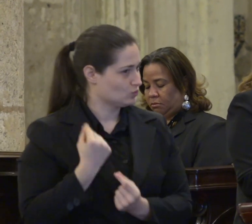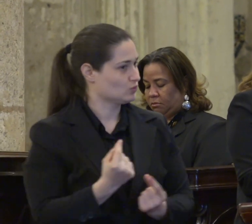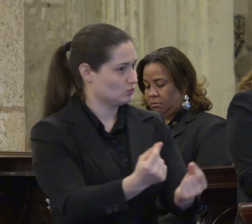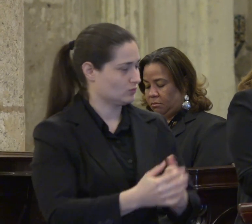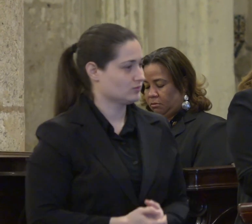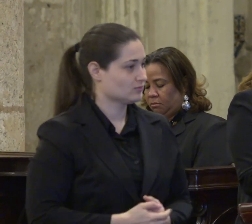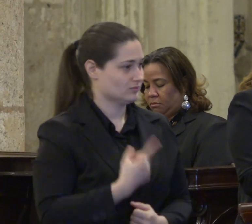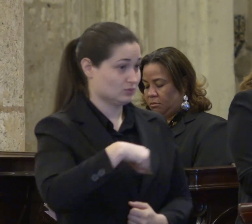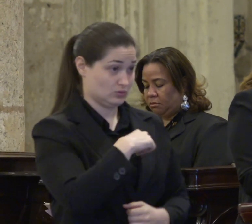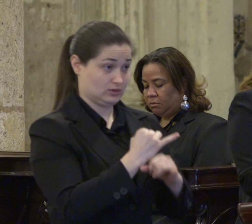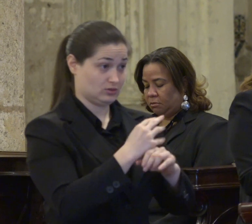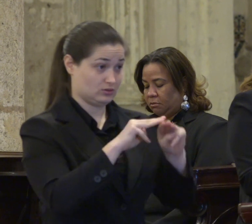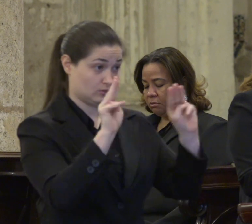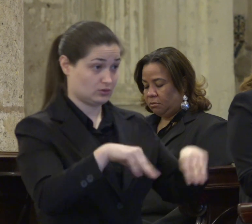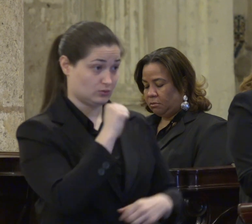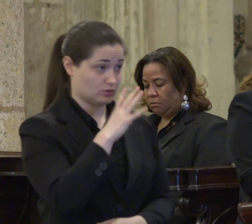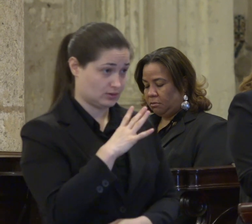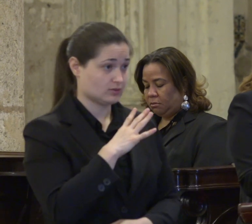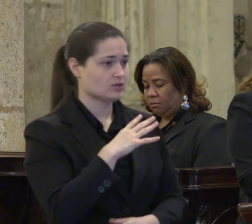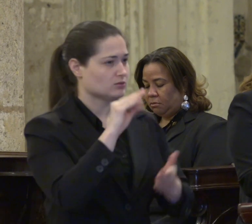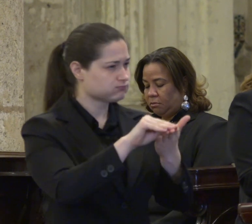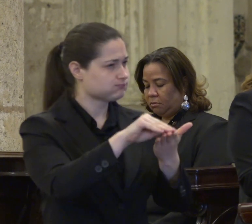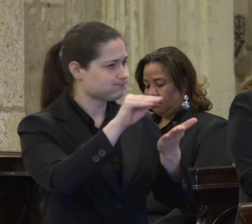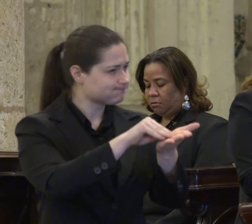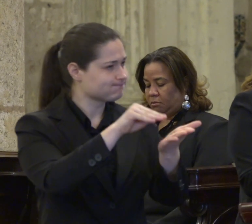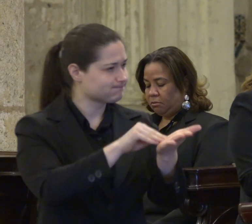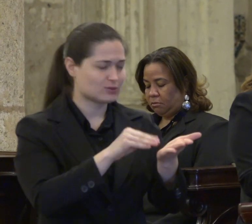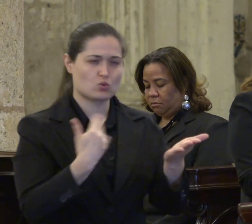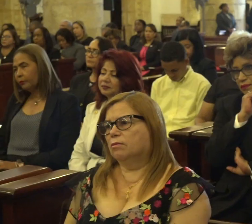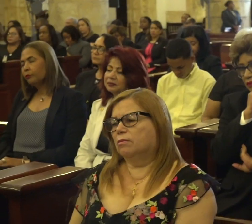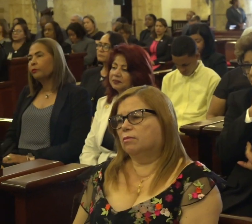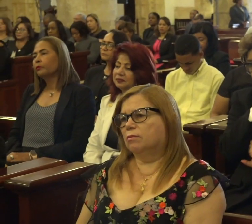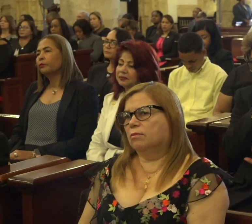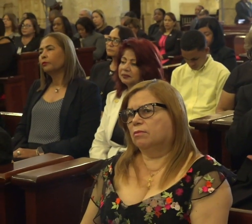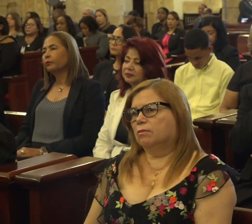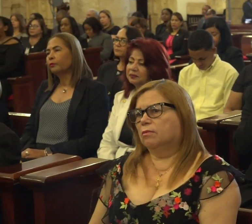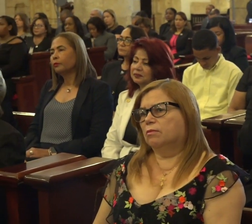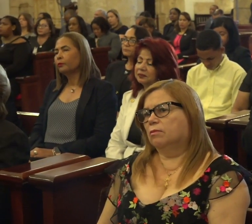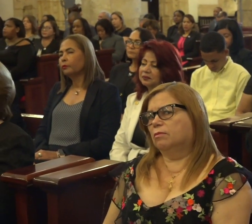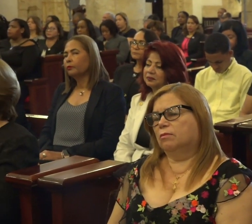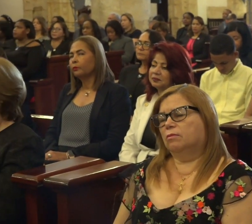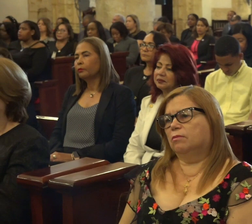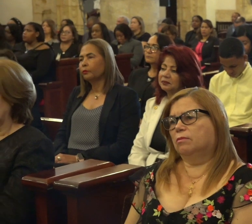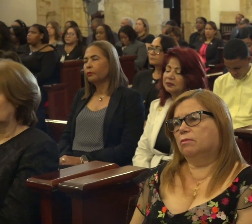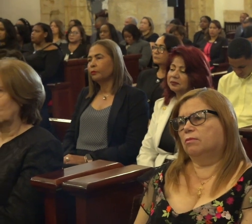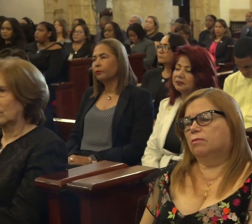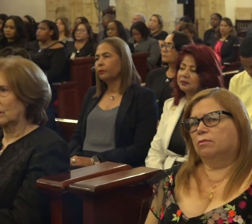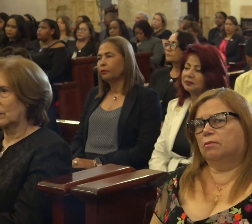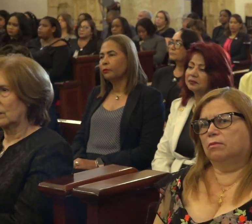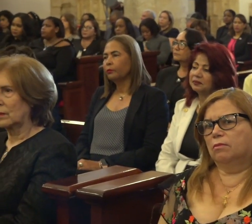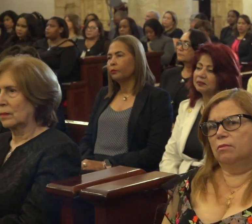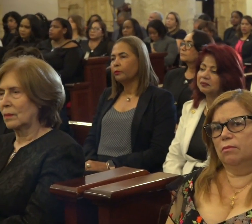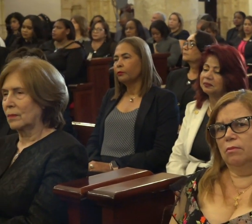institución hemos catalogado como un hecho histórico y trascendente el decreto 132